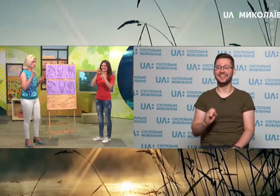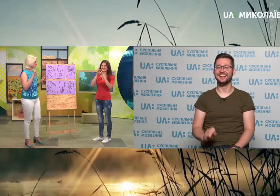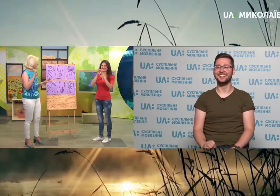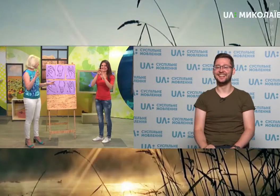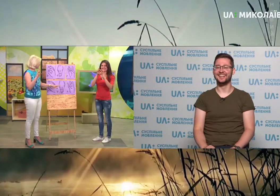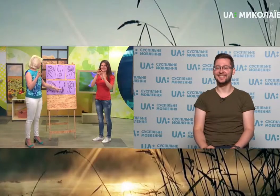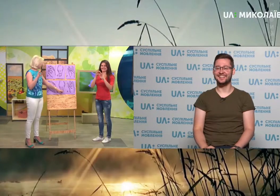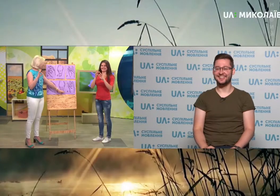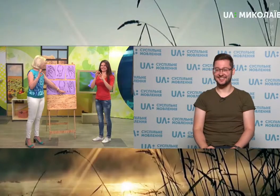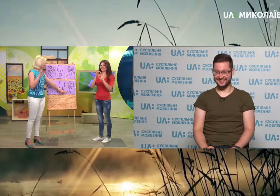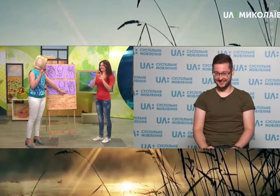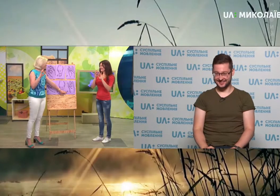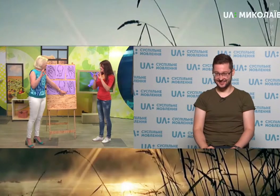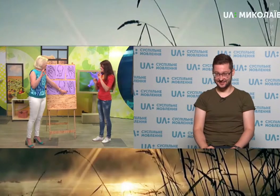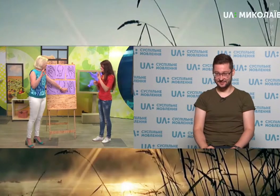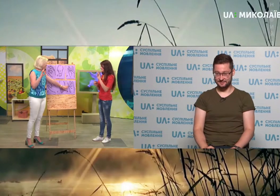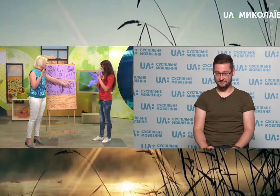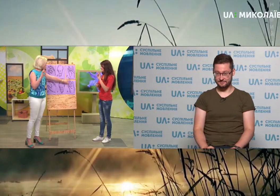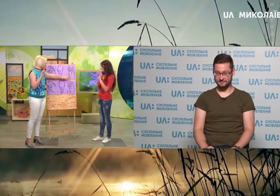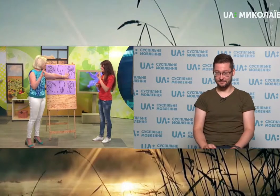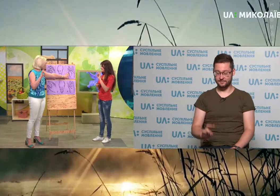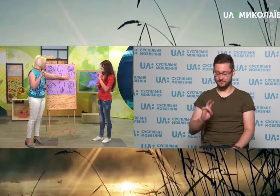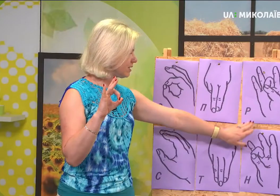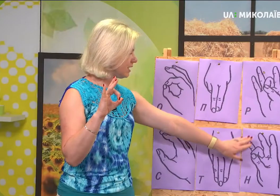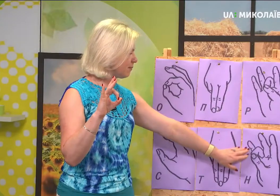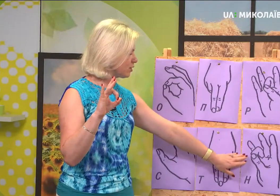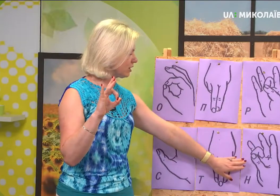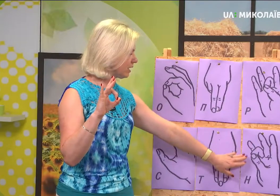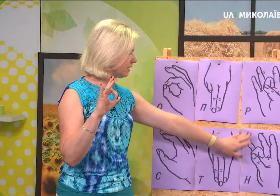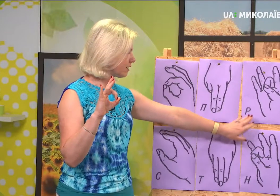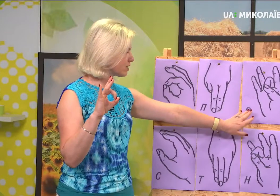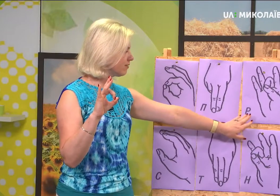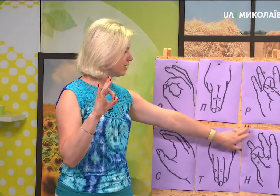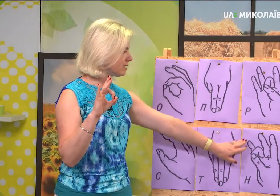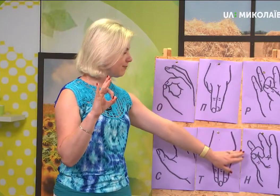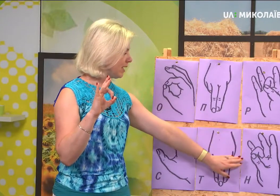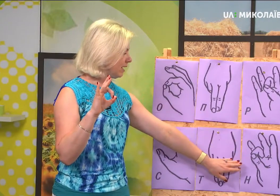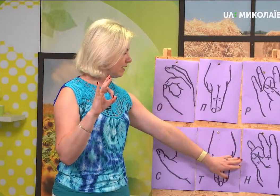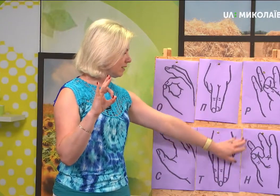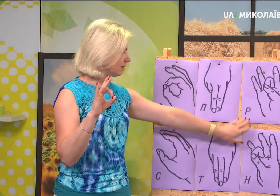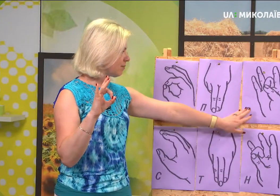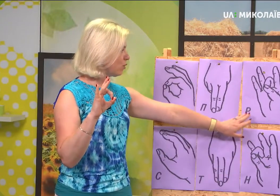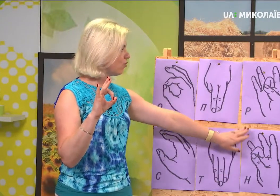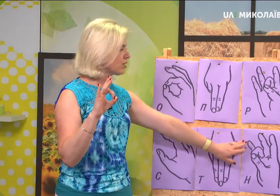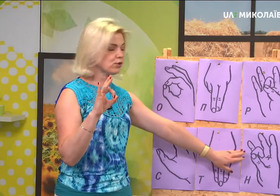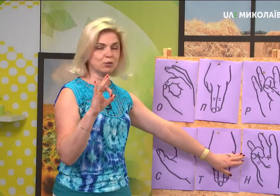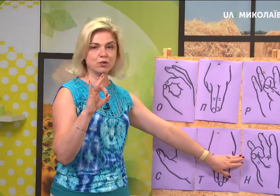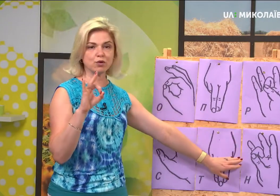на останню літеру Н. Вона відрізняється трошки. Дивіться, її прочитати, роздивитися. Треба уважно, тому що